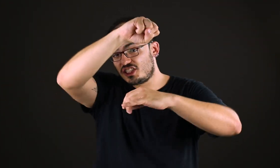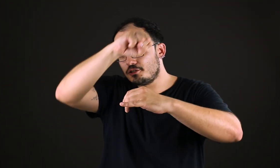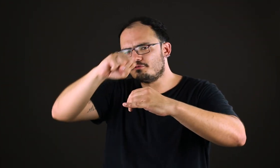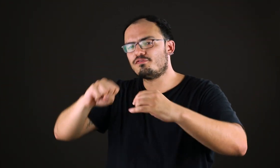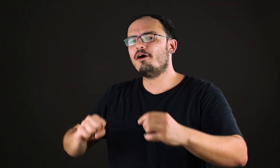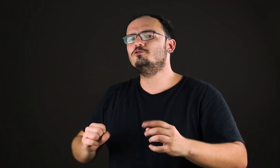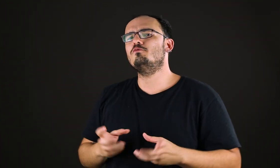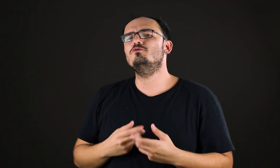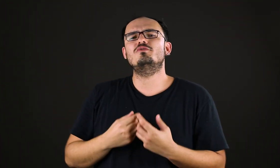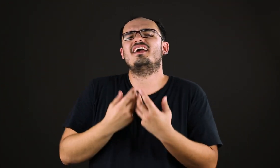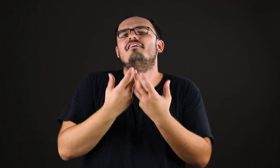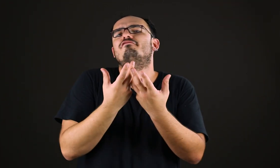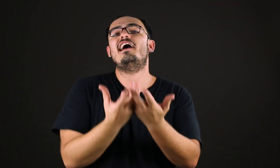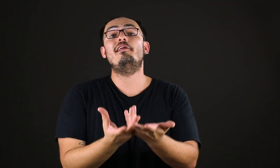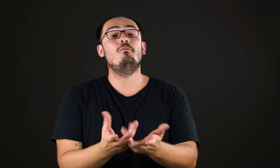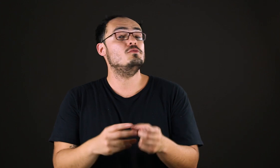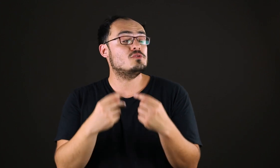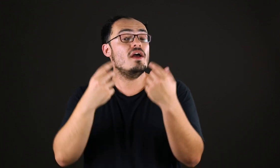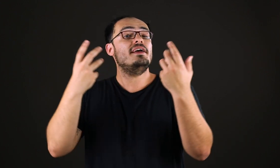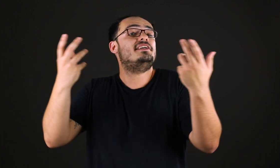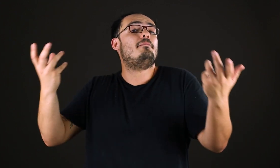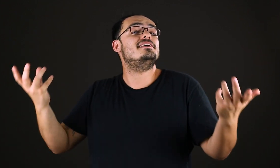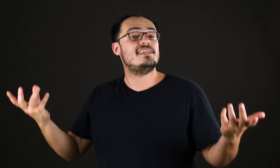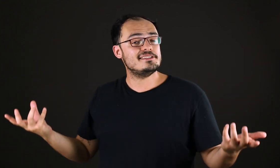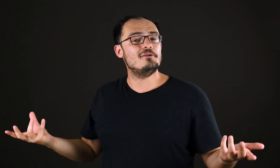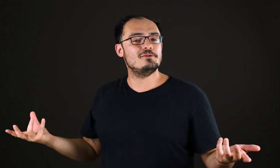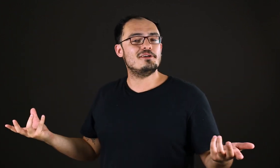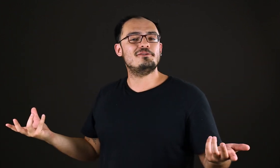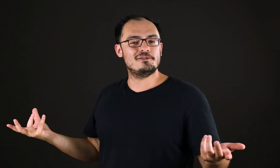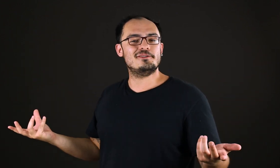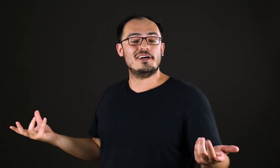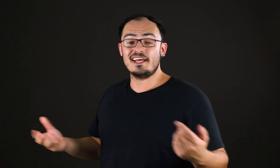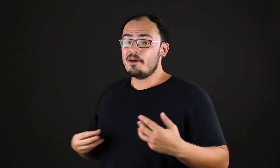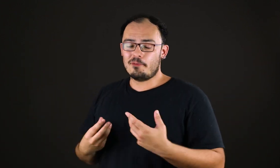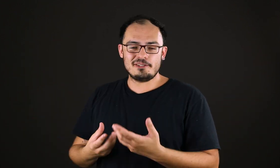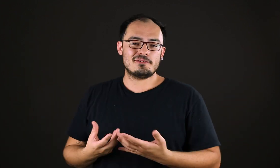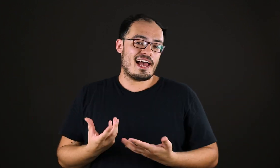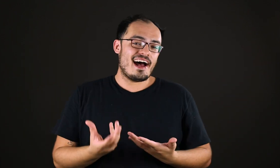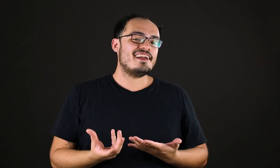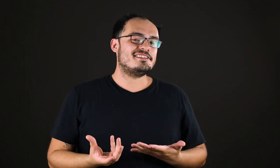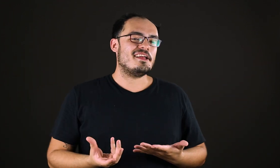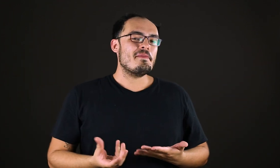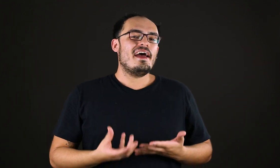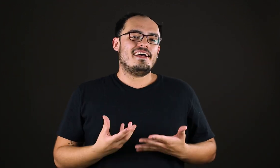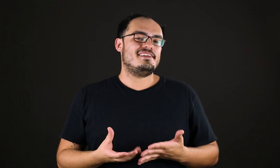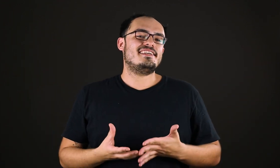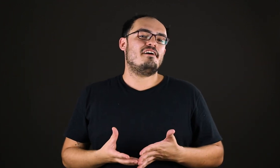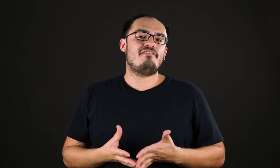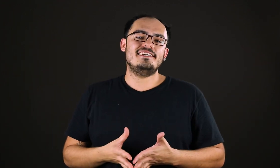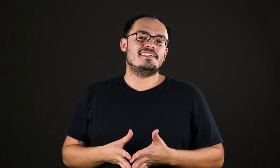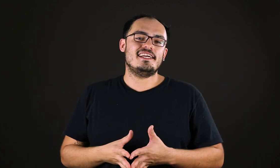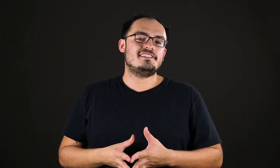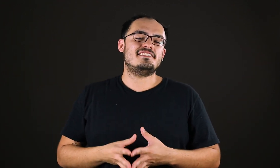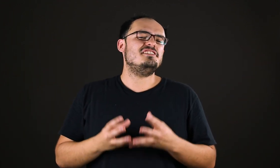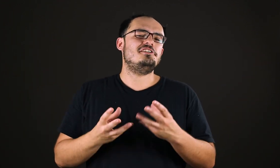que tira o véu do mundo, que revela o mundo e que apresenta o mundo a todos nós. Por isso que a arte, às vezes, ela faz a gente sentir